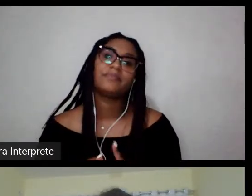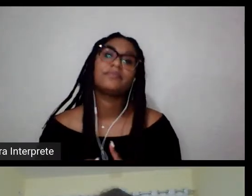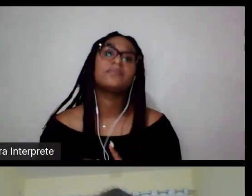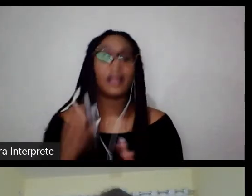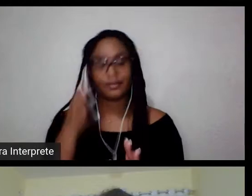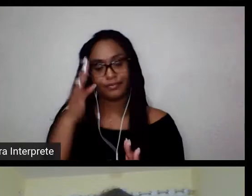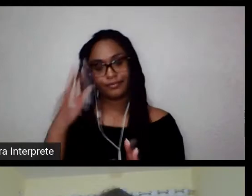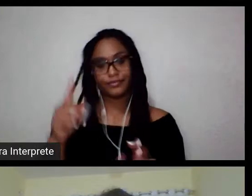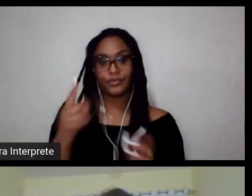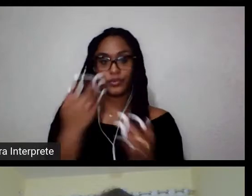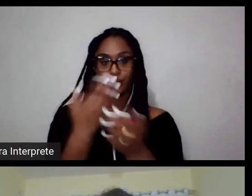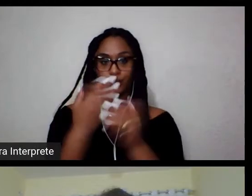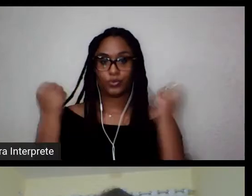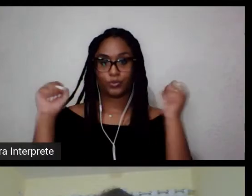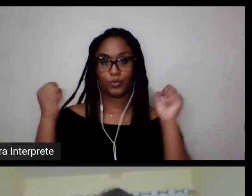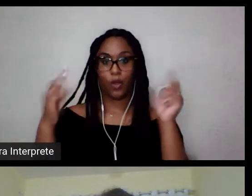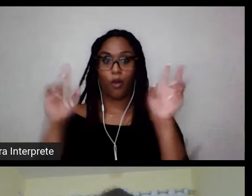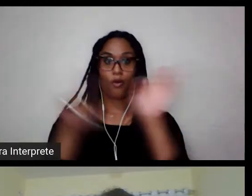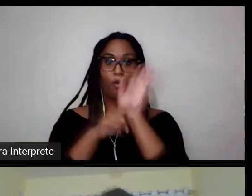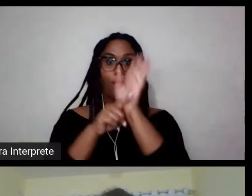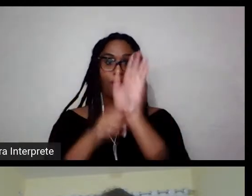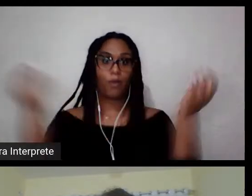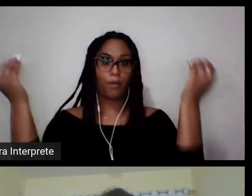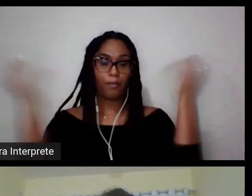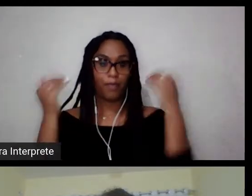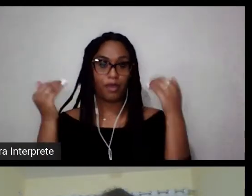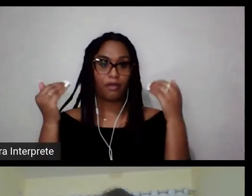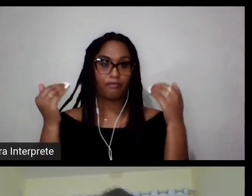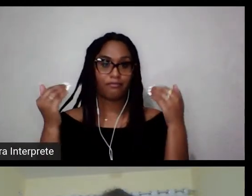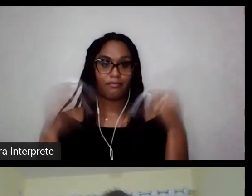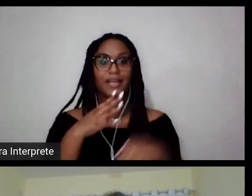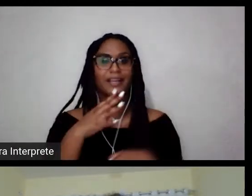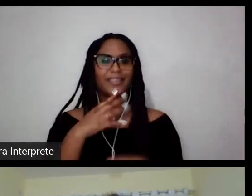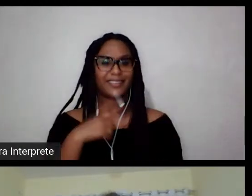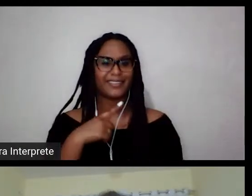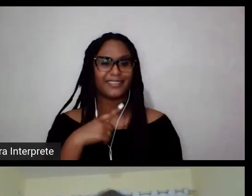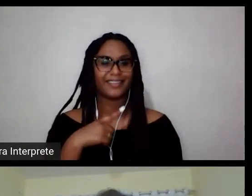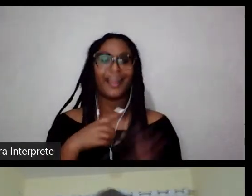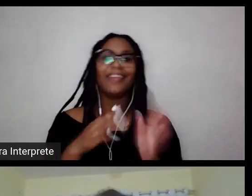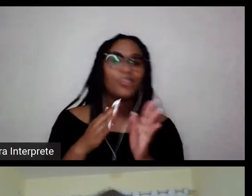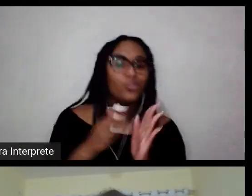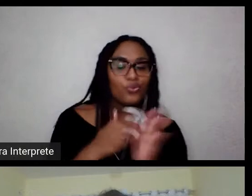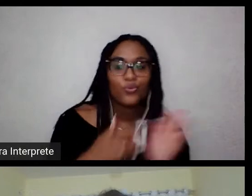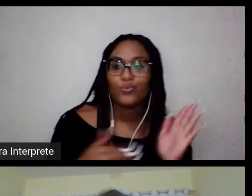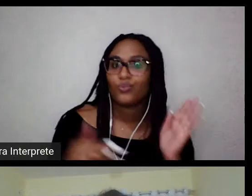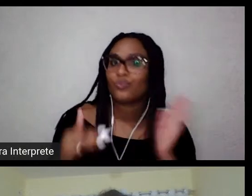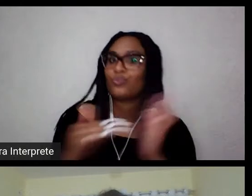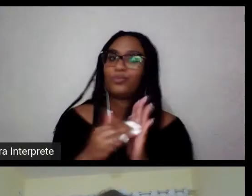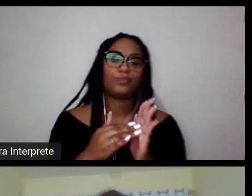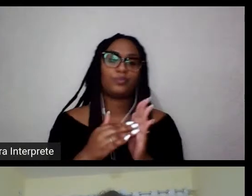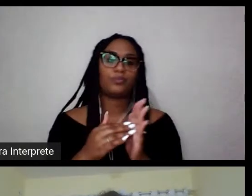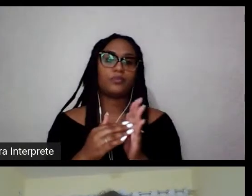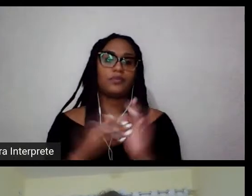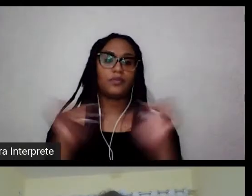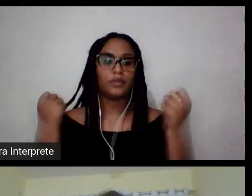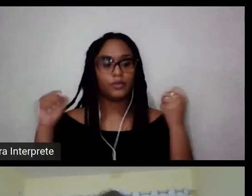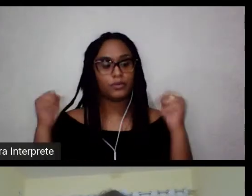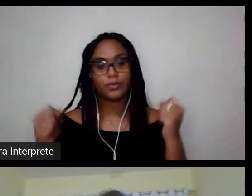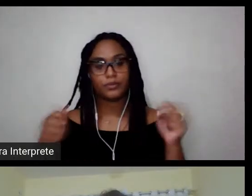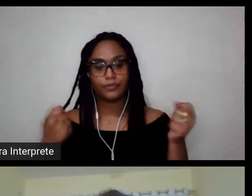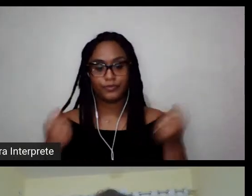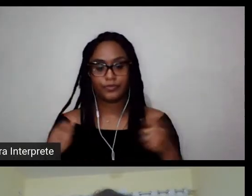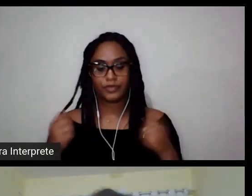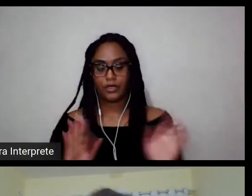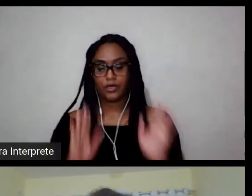autoconhecimento? Certamente. Toda prática que exige um mergulho